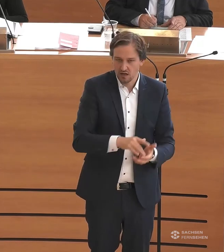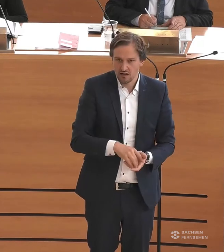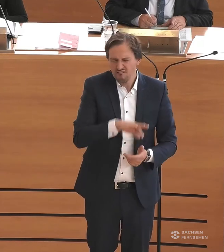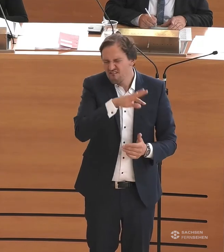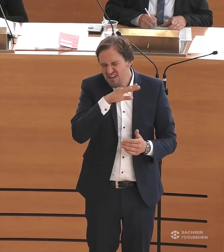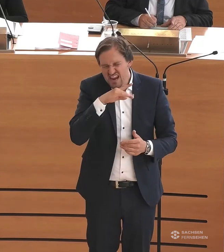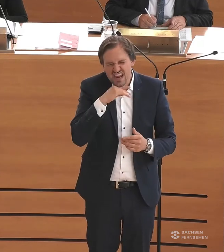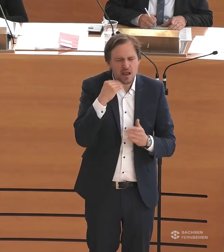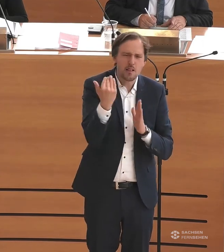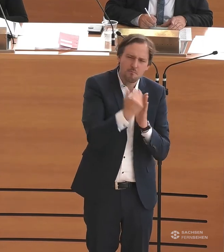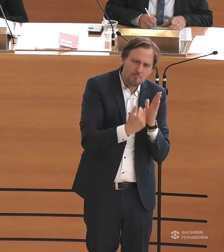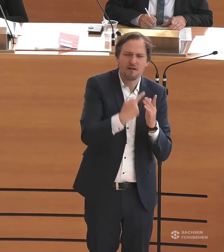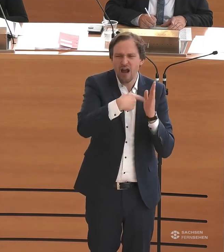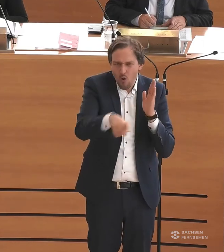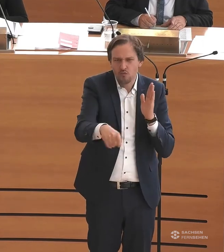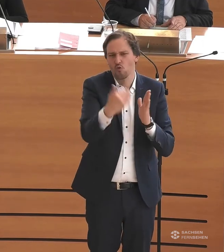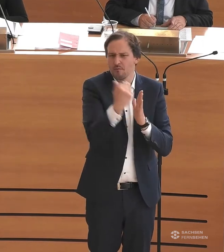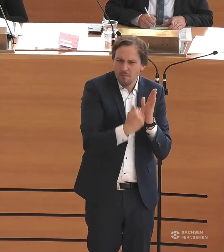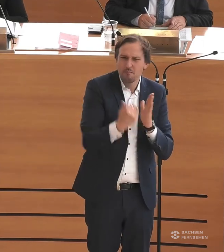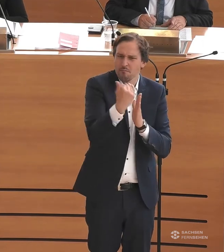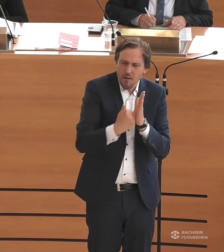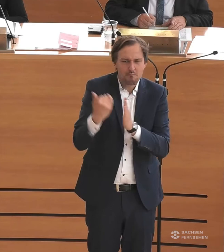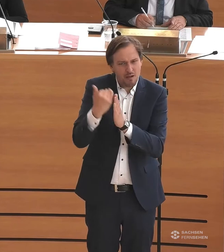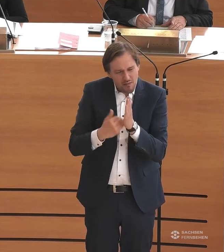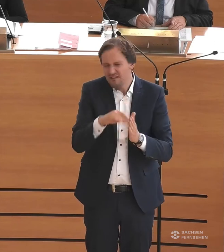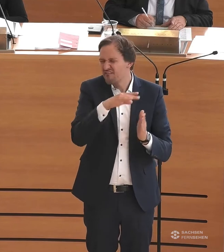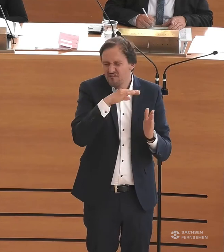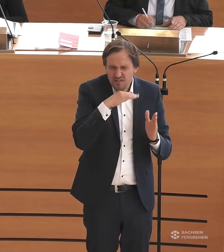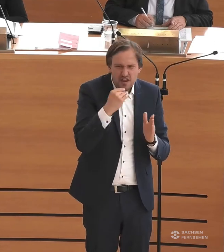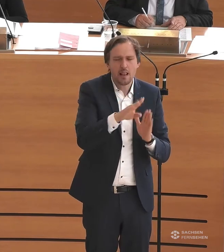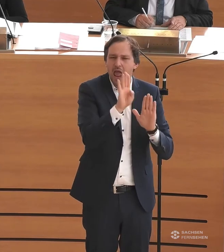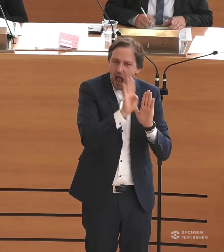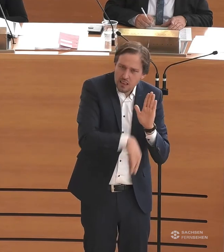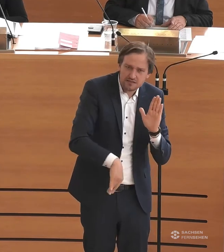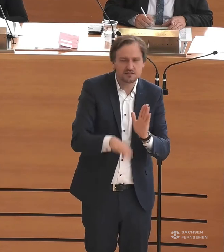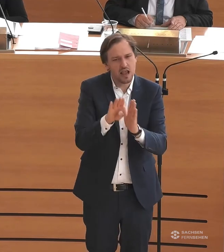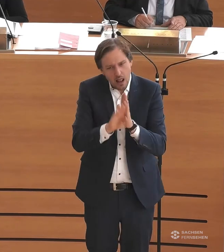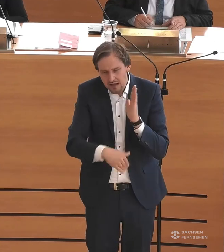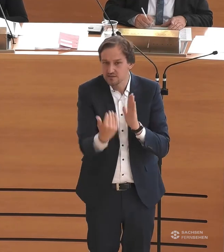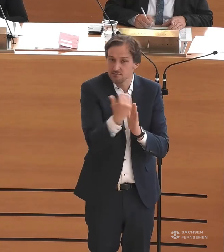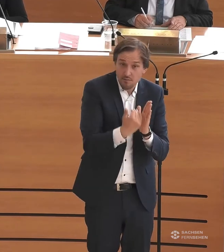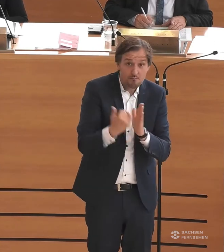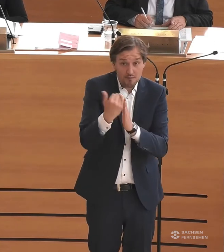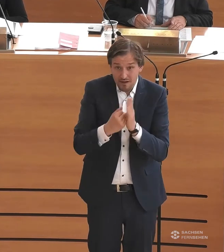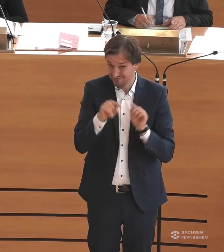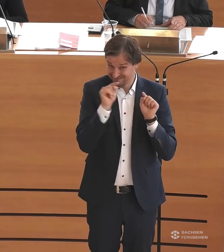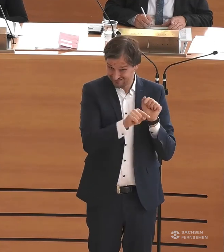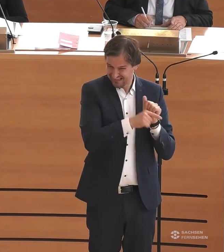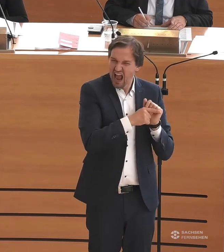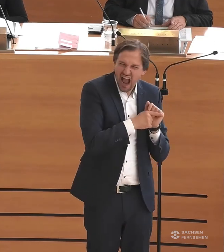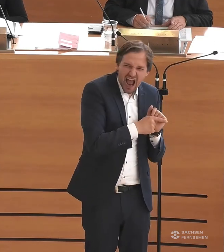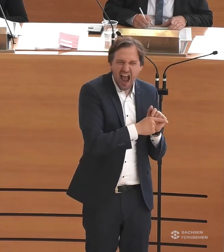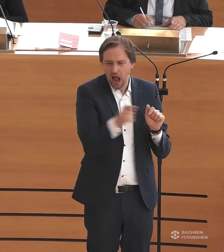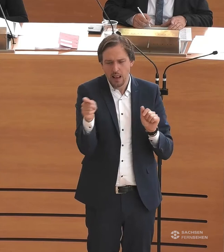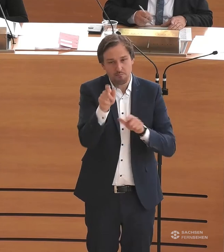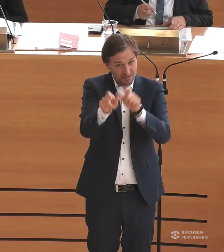Verordnungen, die wir auflegen mussten während der Corona-Zeit, mit den vielen Erlässen, die wir durchgeführt haben, war es nicht einfach, für die Menschen